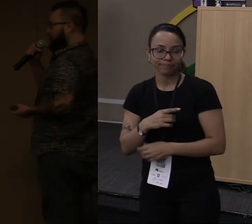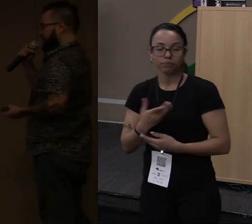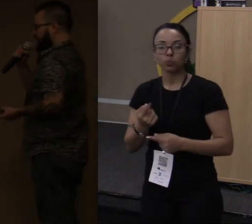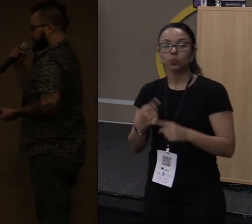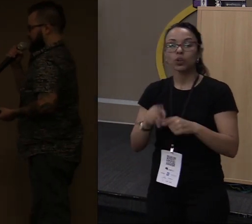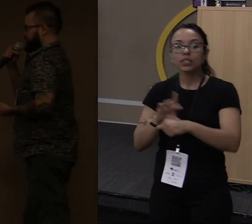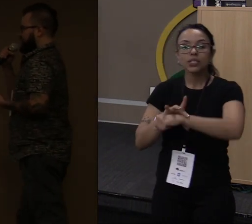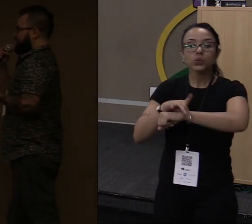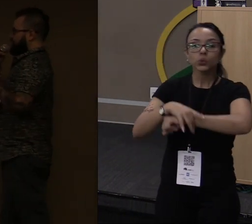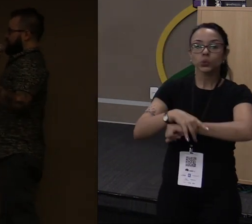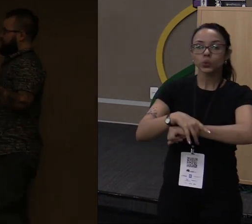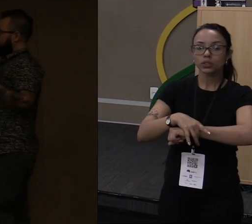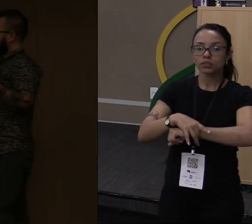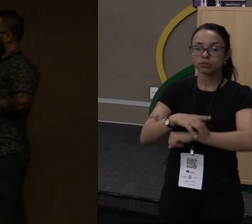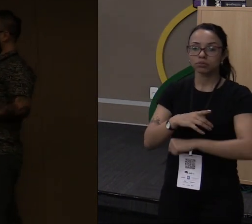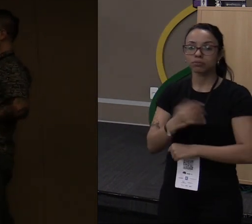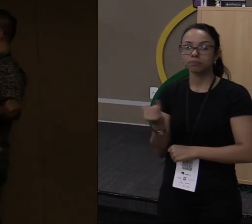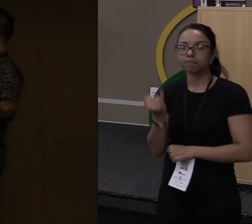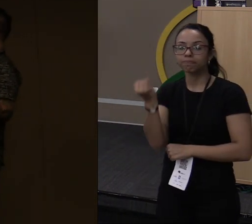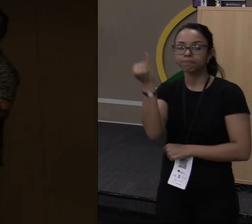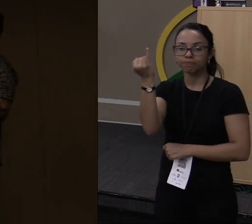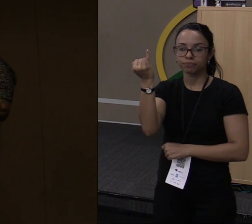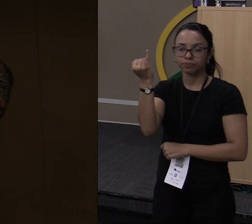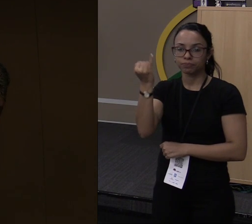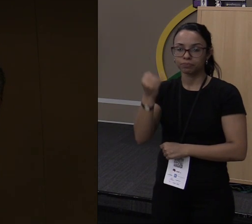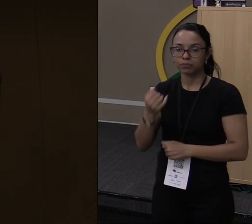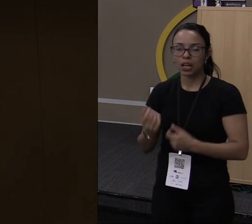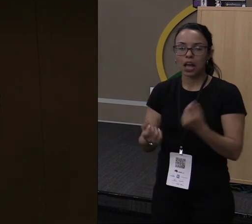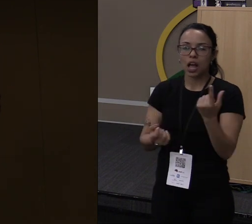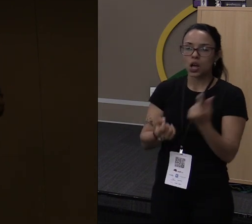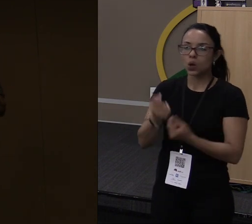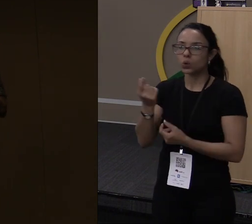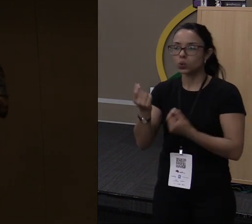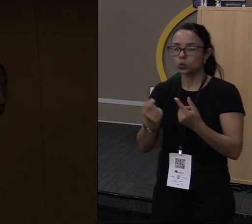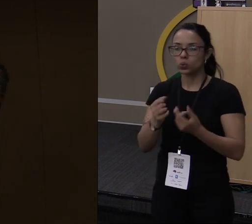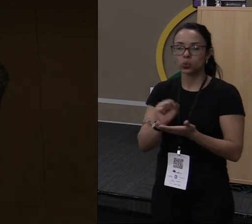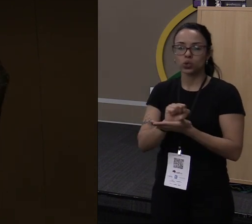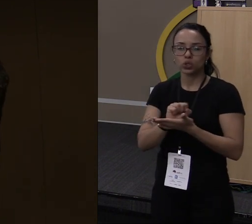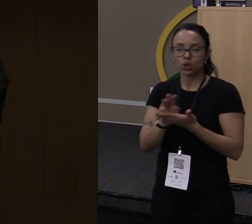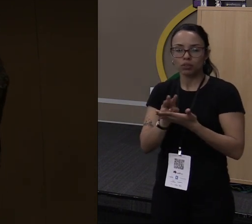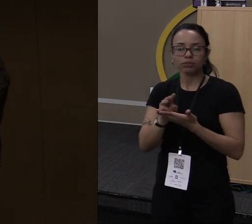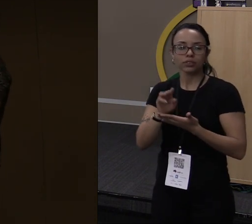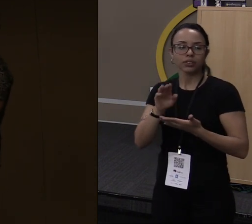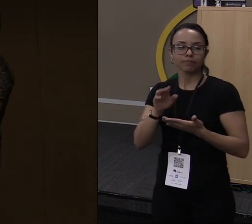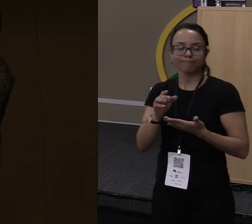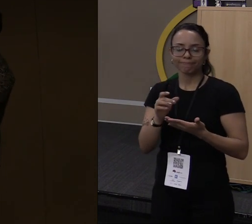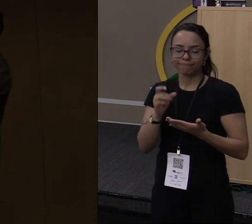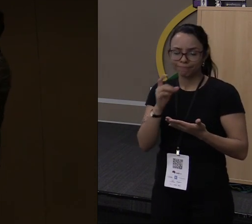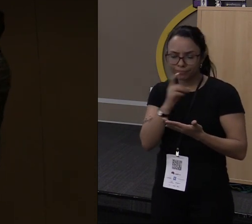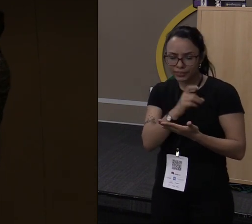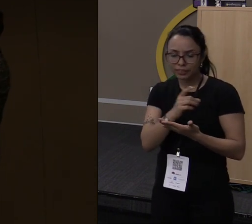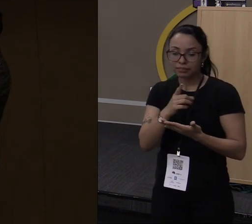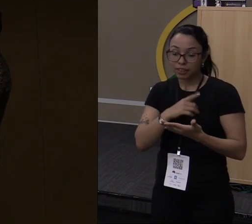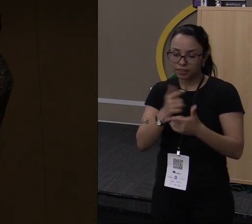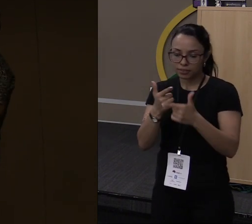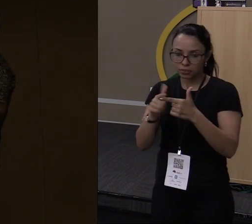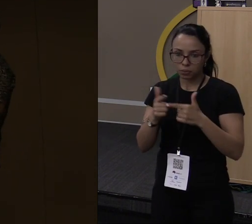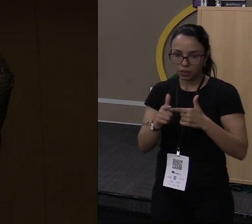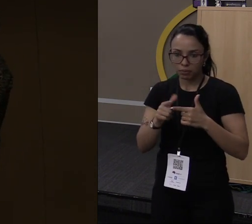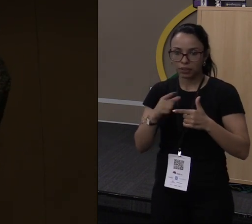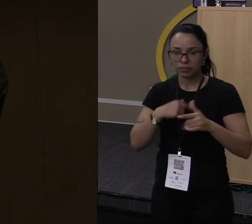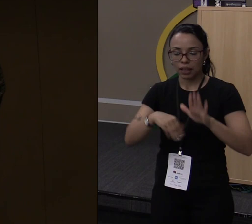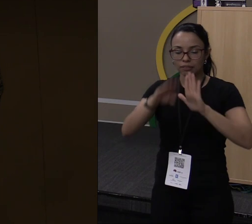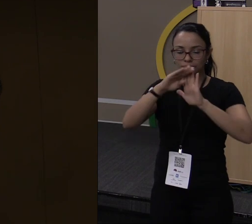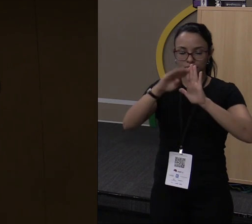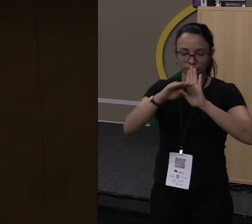é importante? Em alguns casos, em softwares de missão crítica, você pode ter esse tipo de problema. Tem uma lista aqui, não